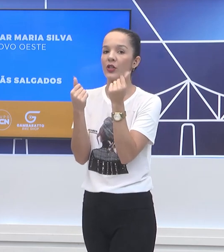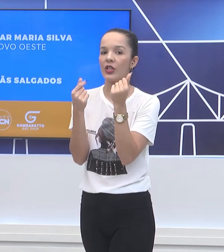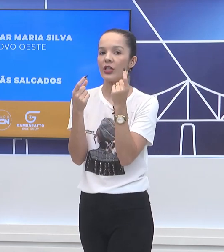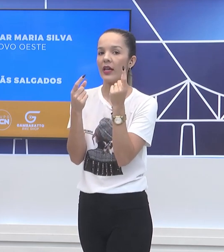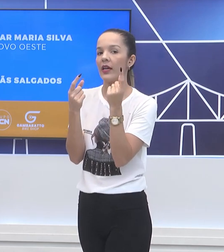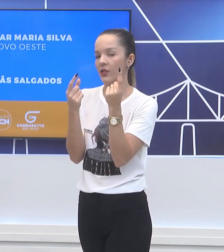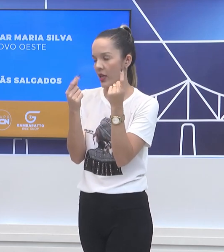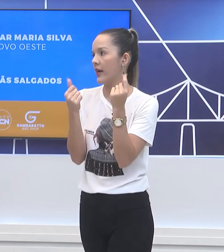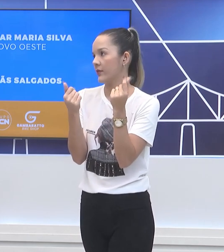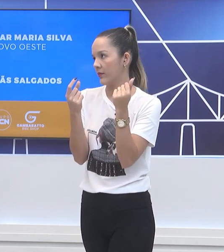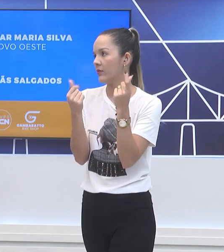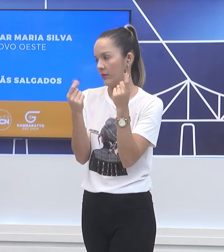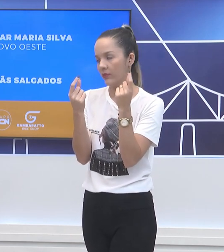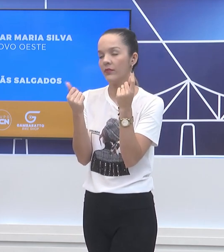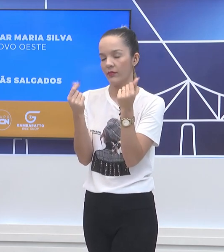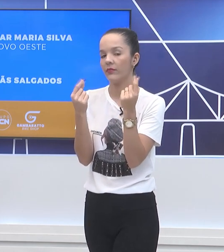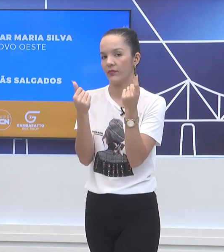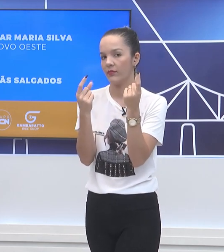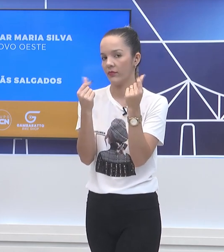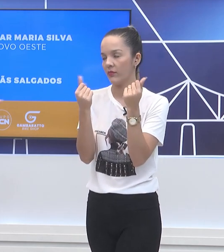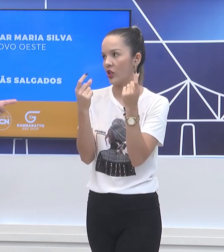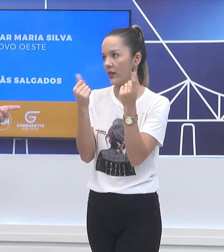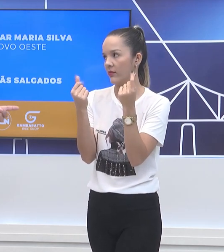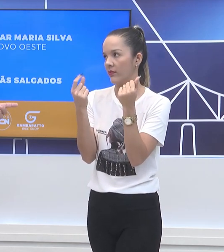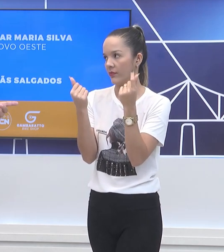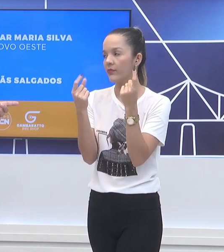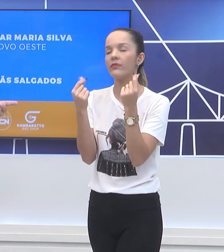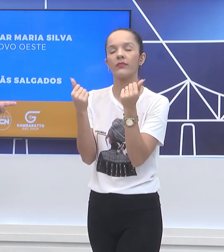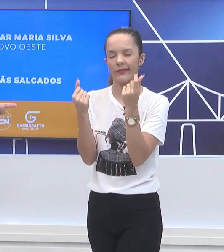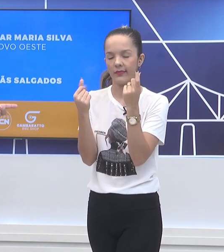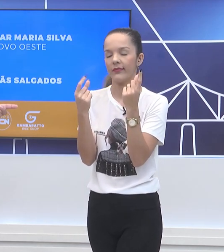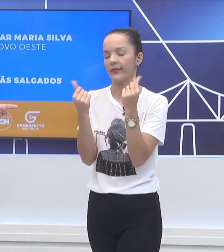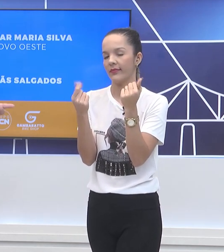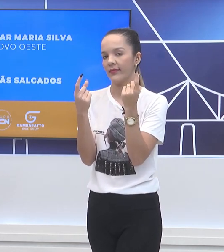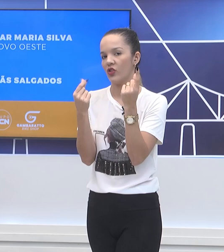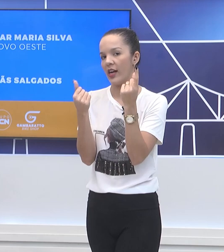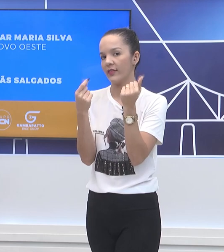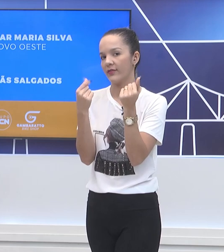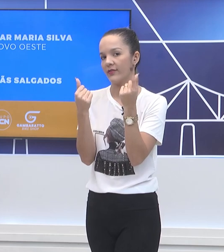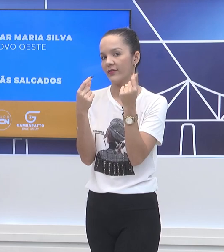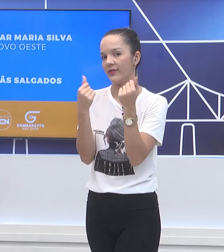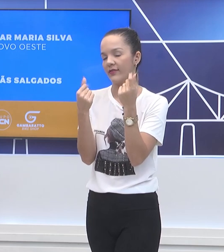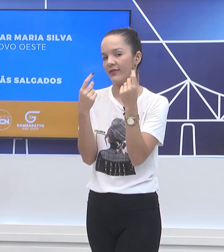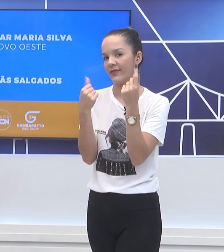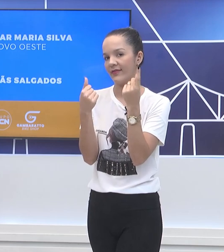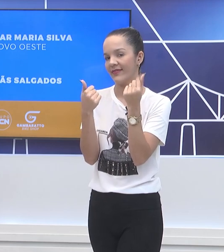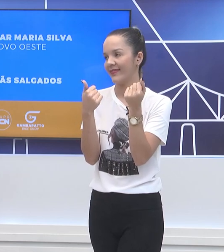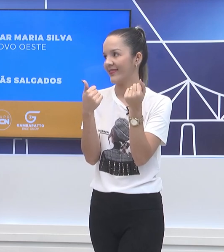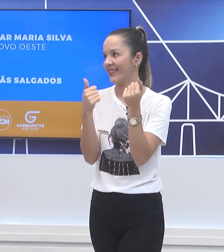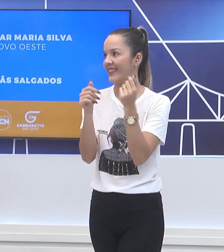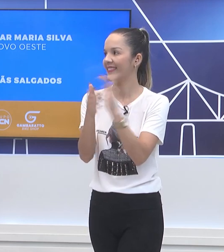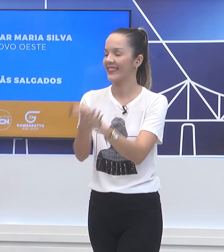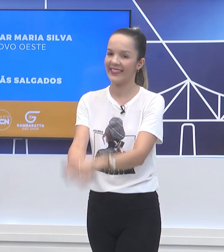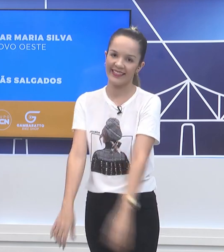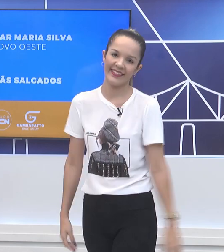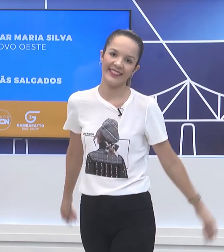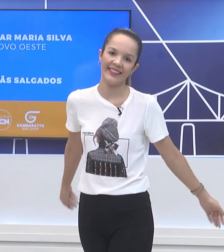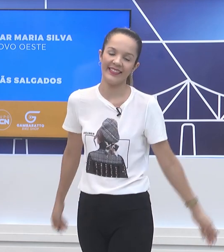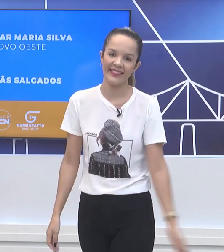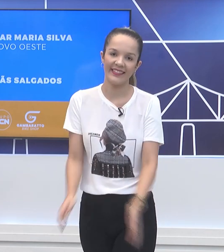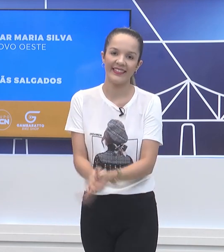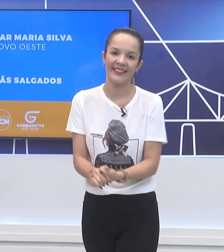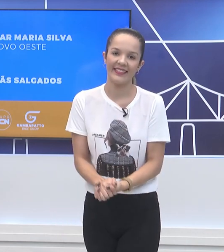Eu acho que já... já. Vai? Olha lá, hein, Mari. Terça-feira, então. Se você conhece a Leodimar,